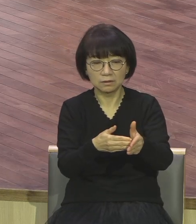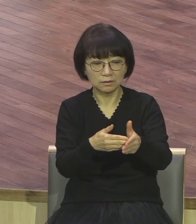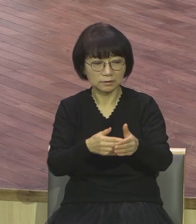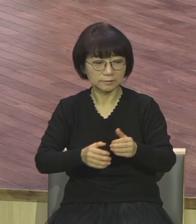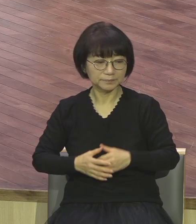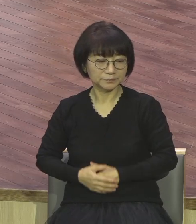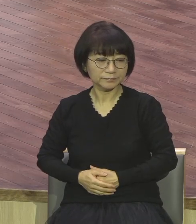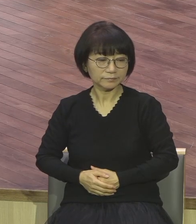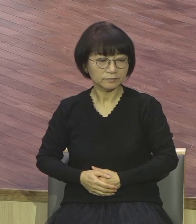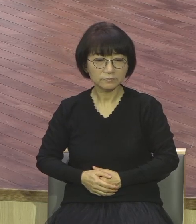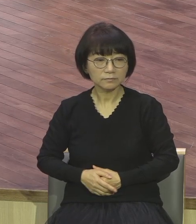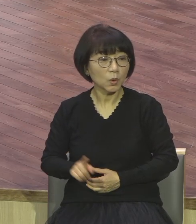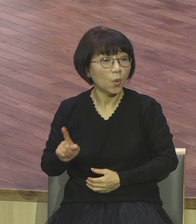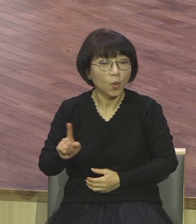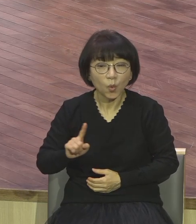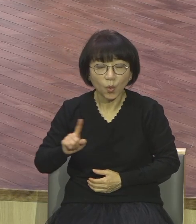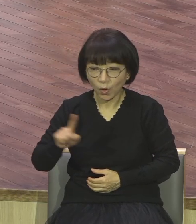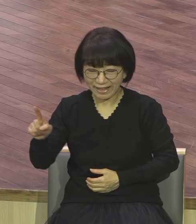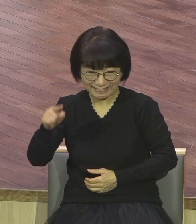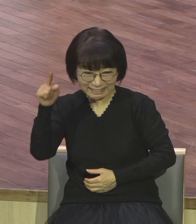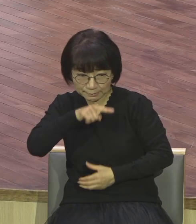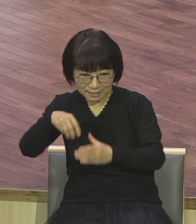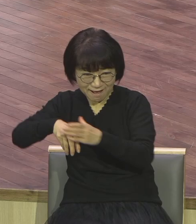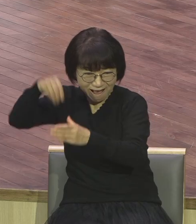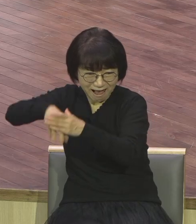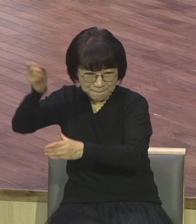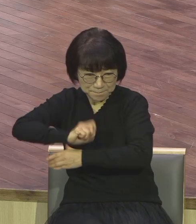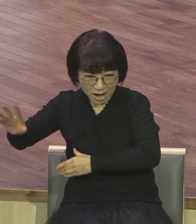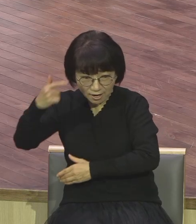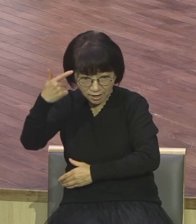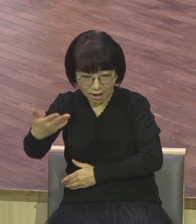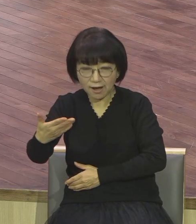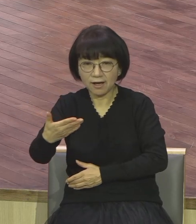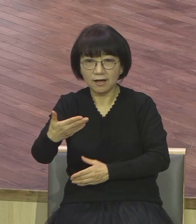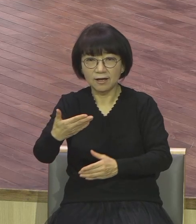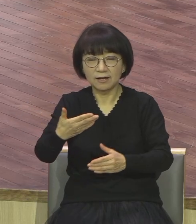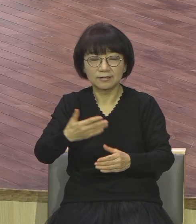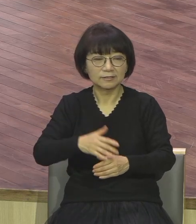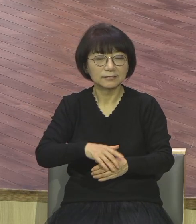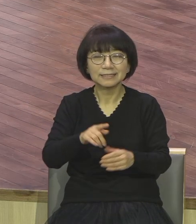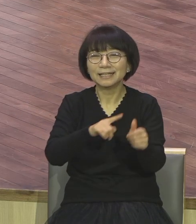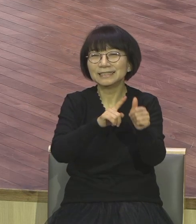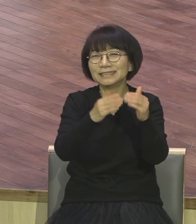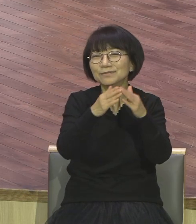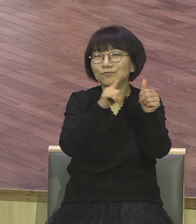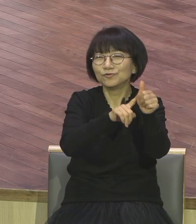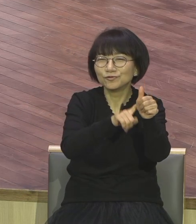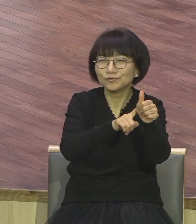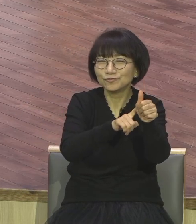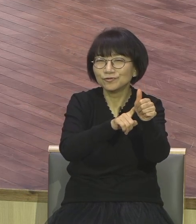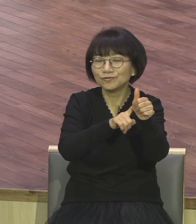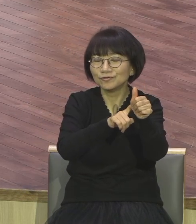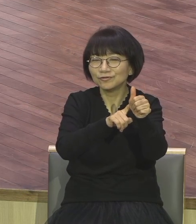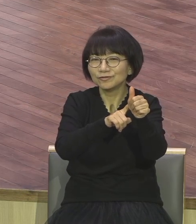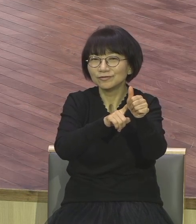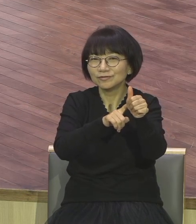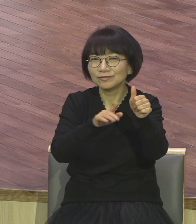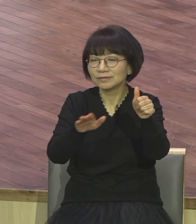어떻게 할까요 이 가라지 다 뽑아버릴까요 그렇게 질문을 했습니다 이때 주인이 원수가